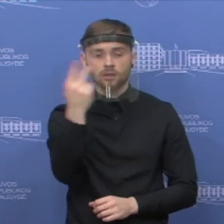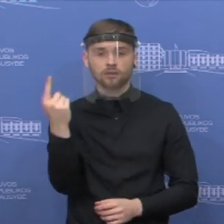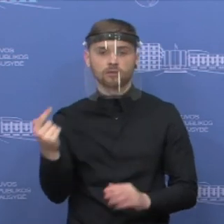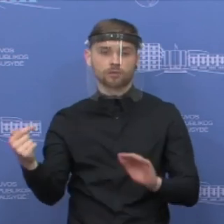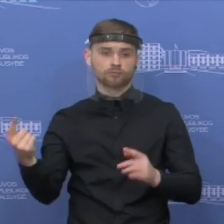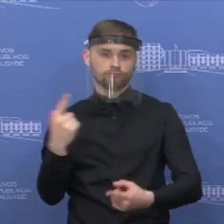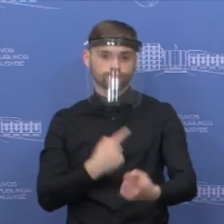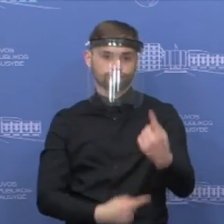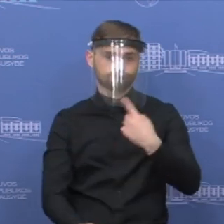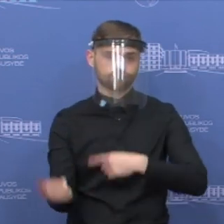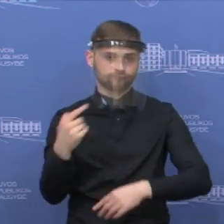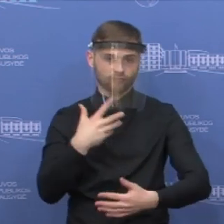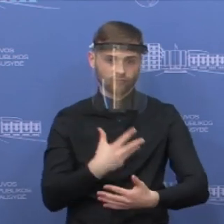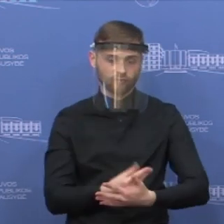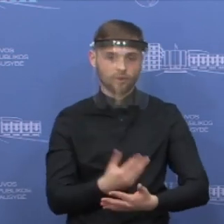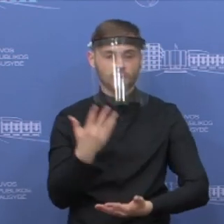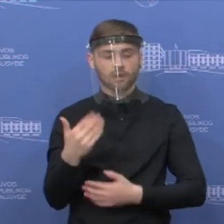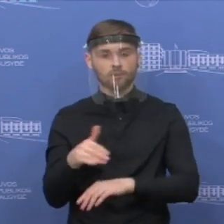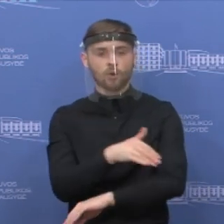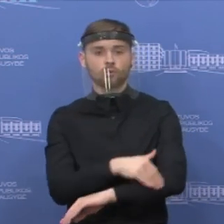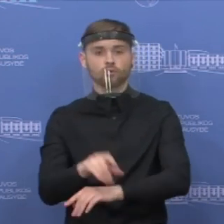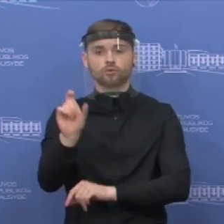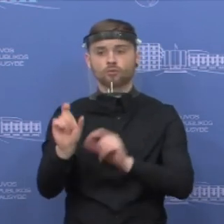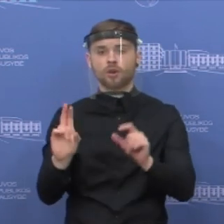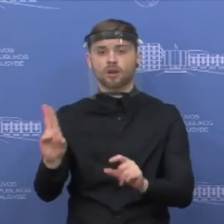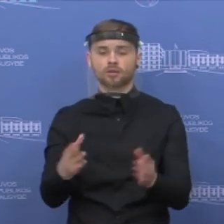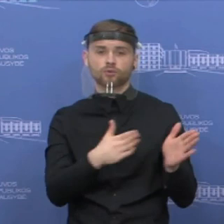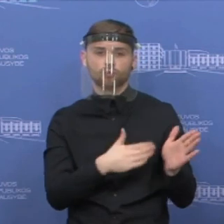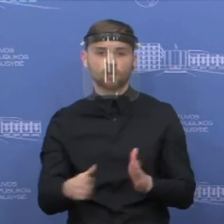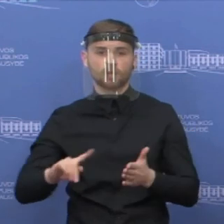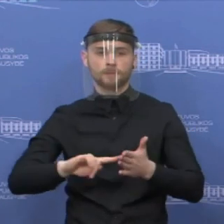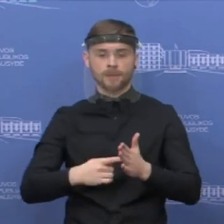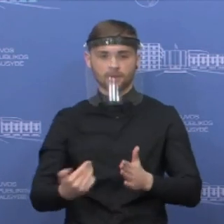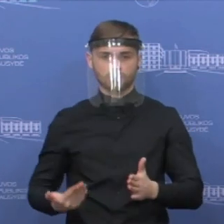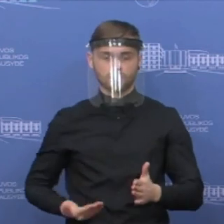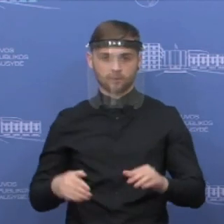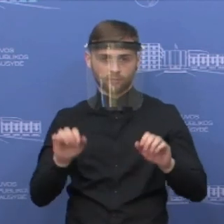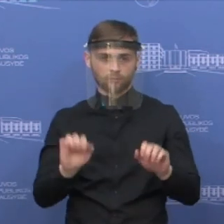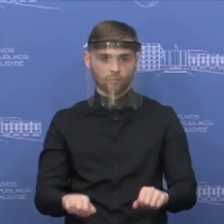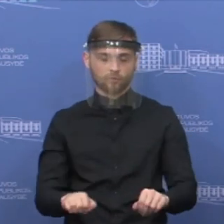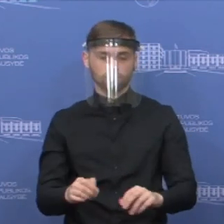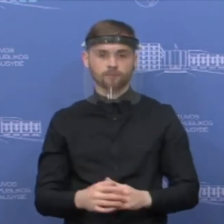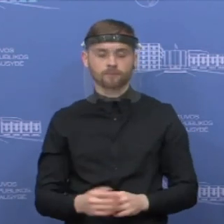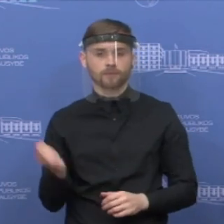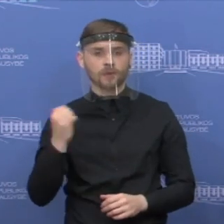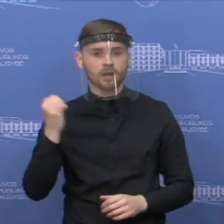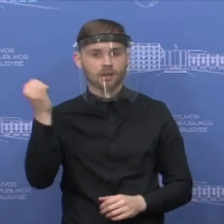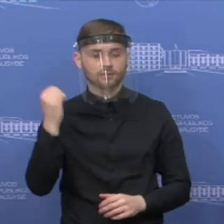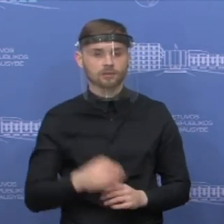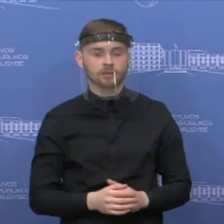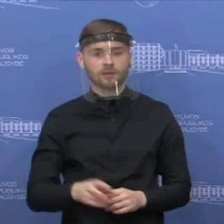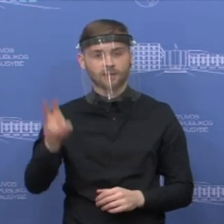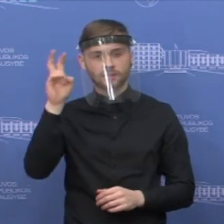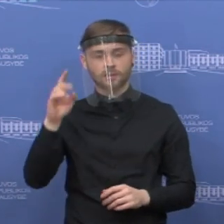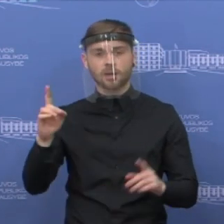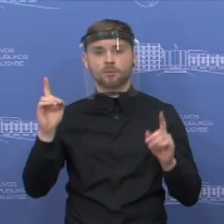arba kaip ir minėjau, užsienio šalių piliečiai, kurie turi leidimus nuolat gyventi Lietuvoje. Dėkoju, tai buvo